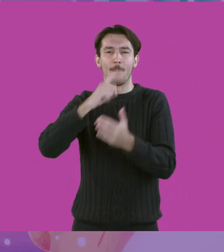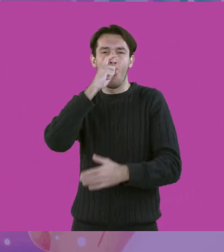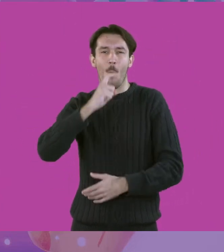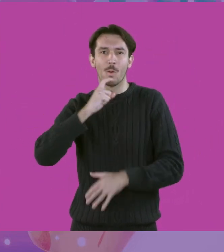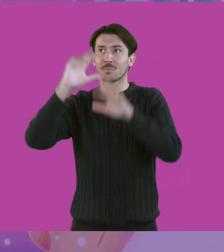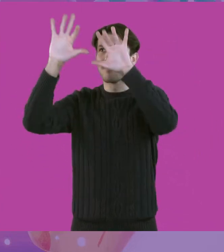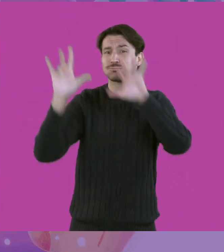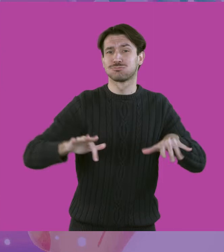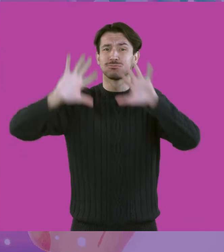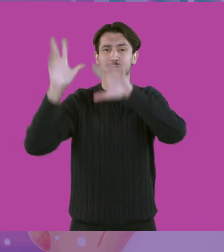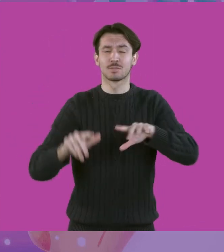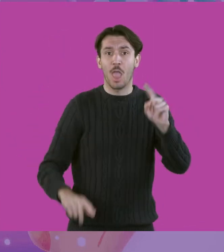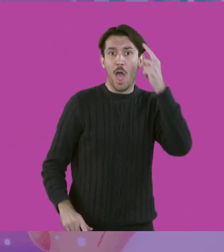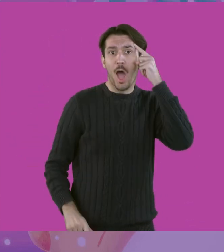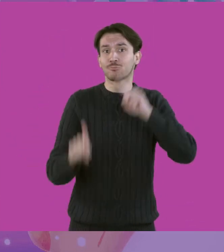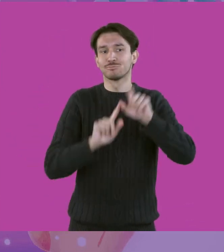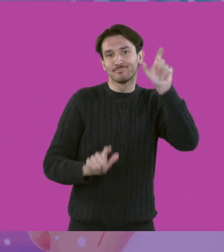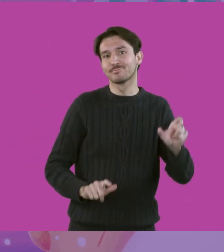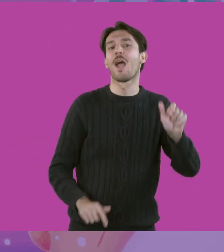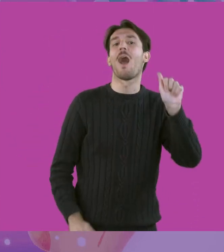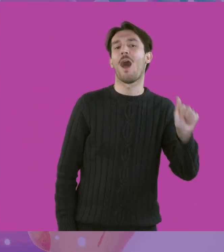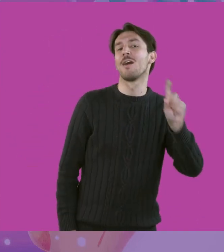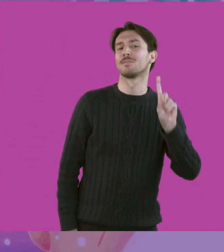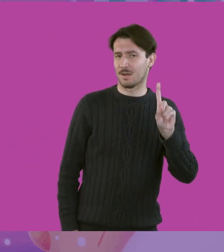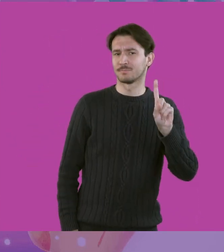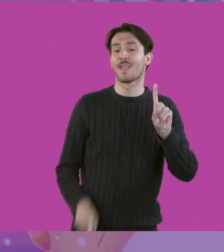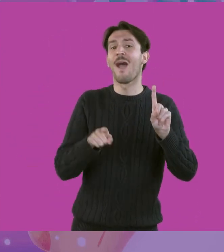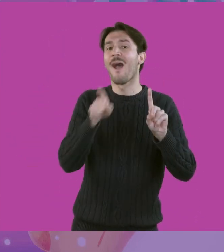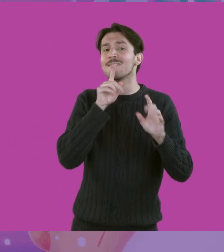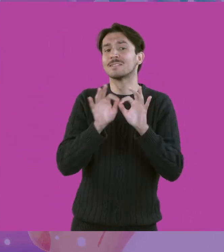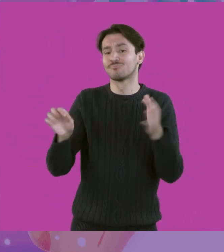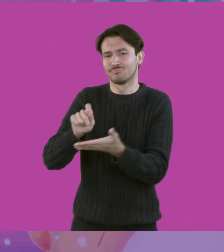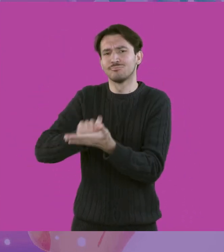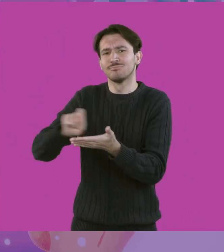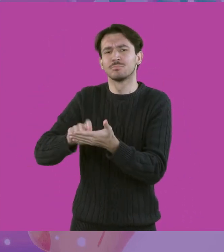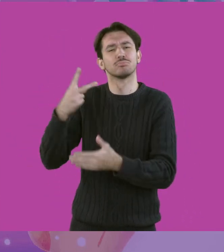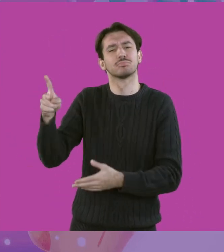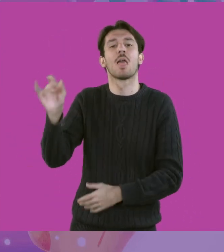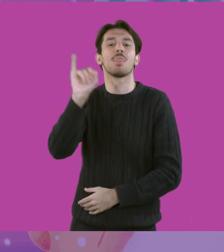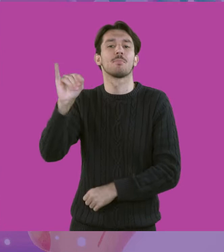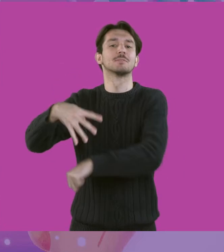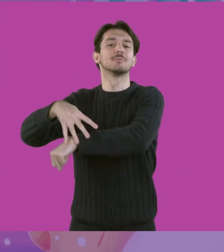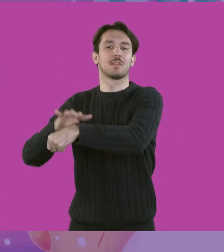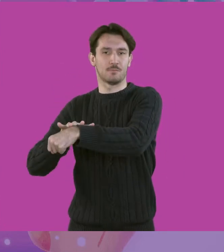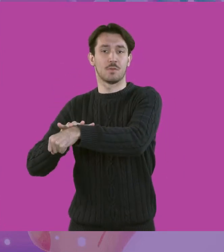«Πέφτει χιόνι και η νερός» γραμμένο ειδικά για τις χριστουγεννιάτικες ιστορίες στο φάρο του Κέντρου Πολιτισμού